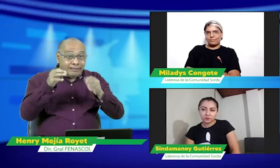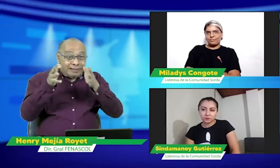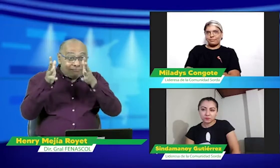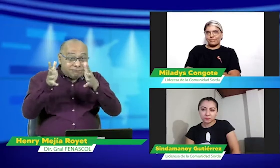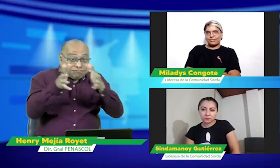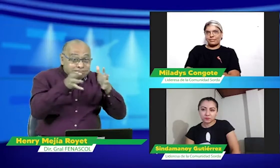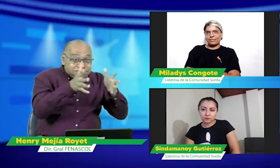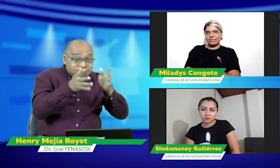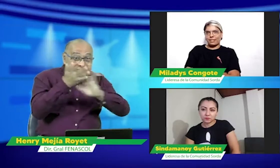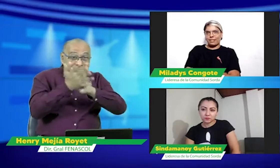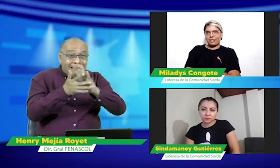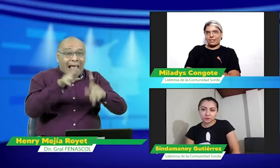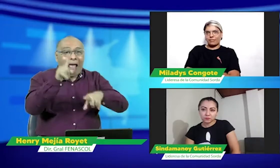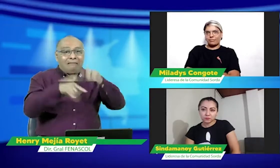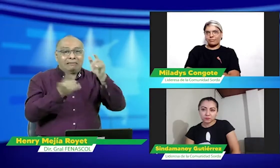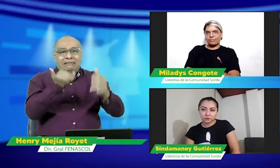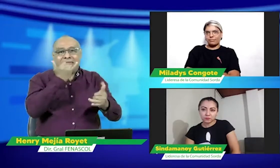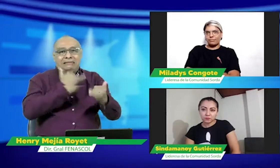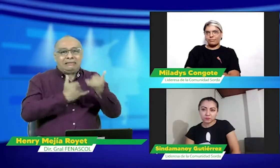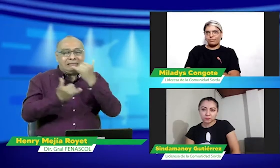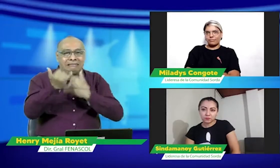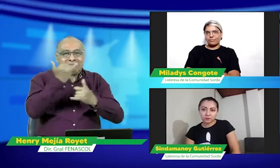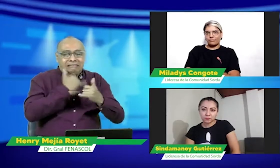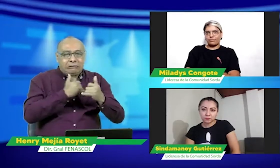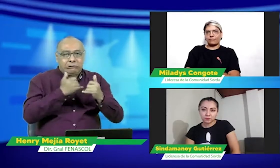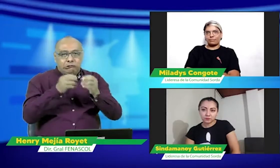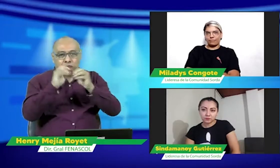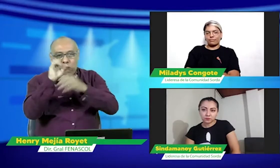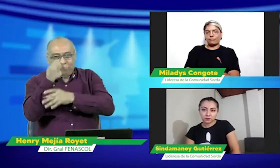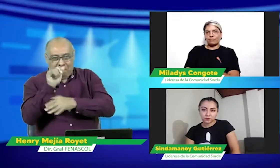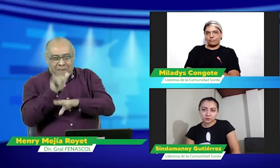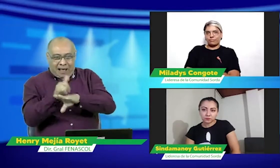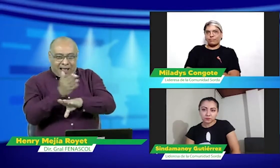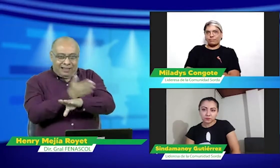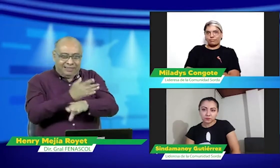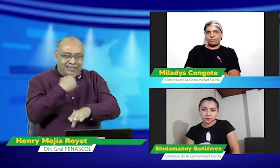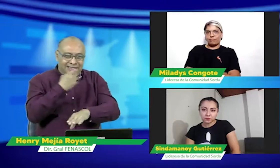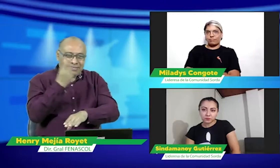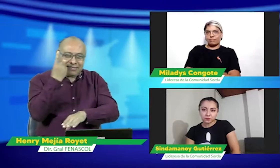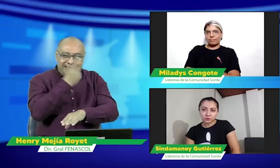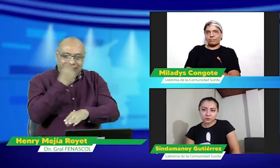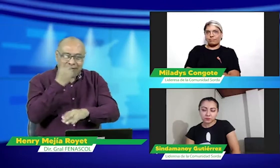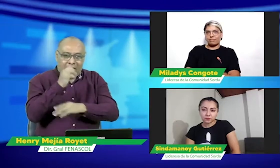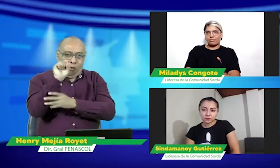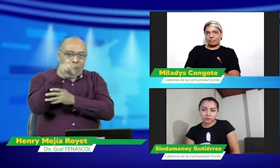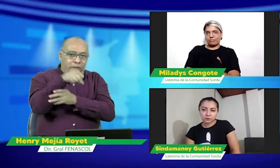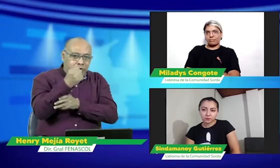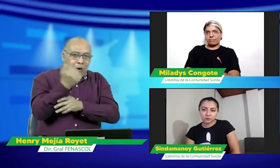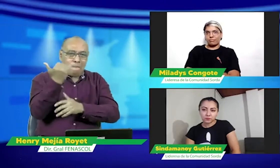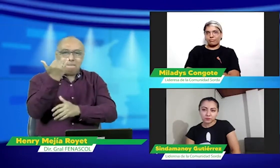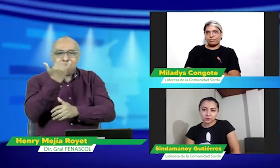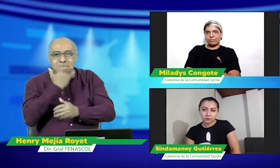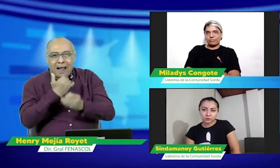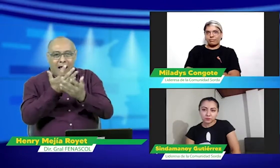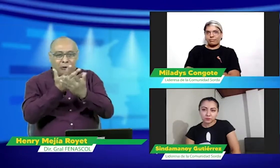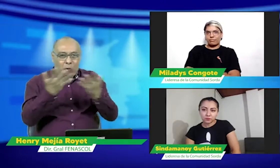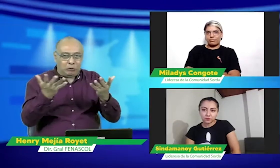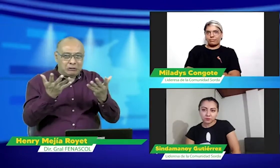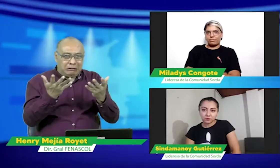oyentes al ver esta apertura lo que hacen es que se apropian de ella, la enseñan mal, algo así como lo que estaba mencionando